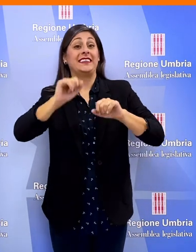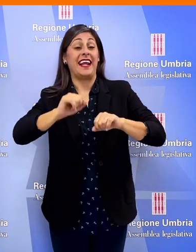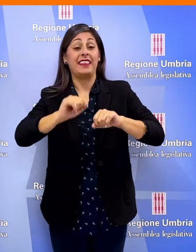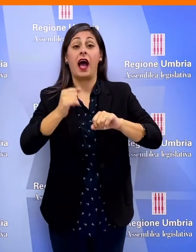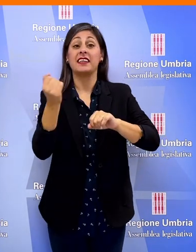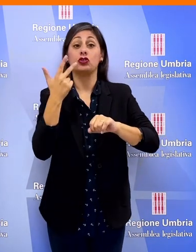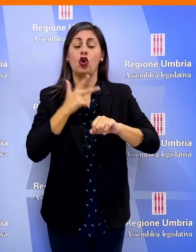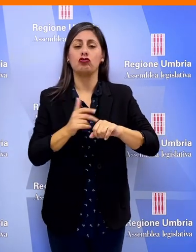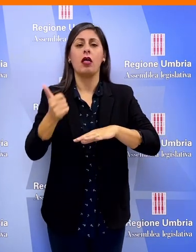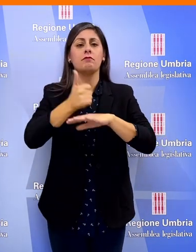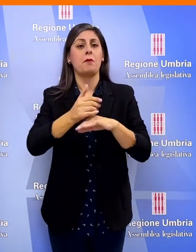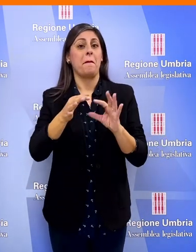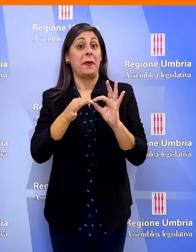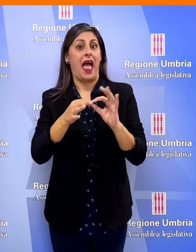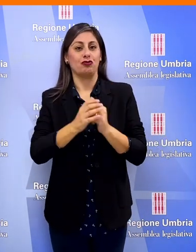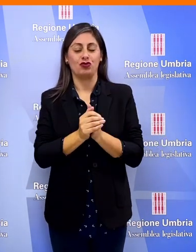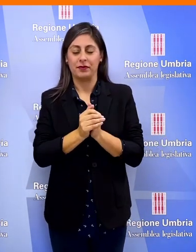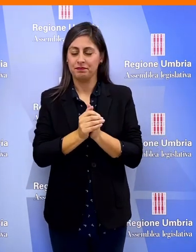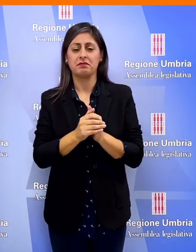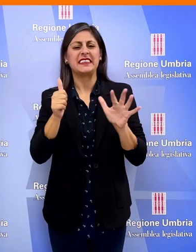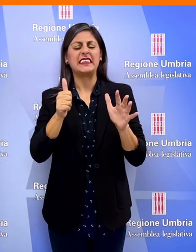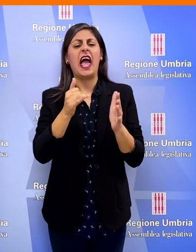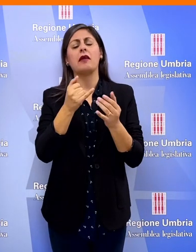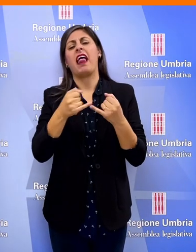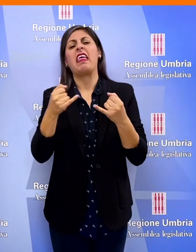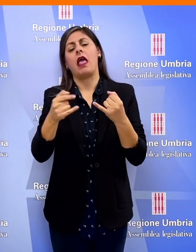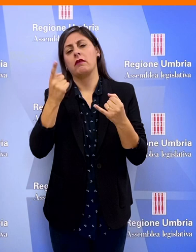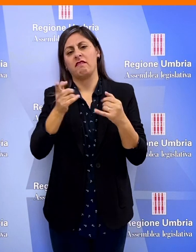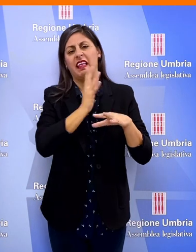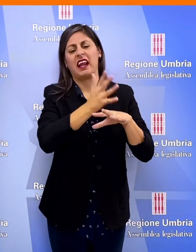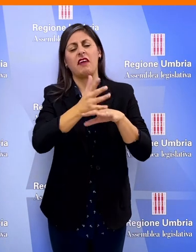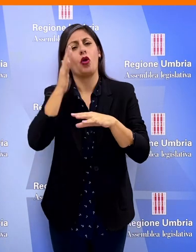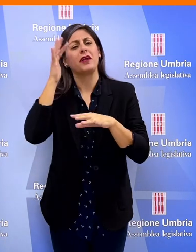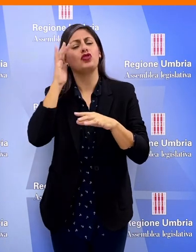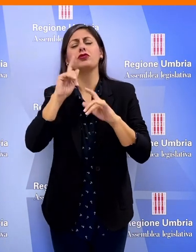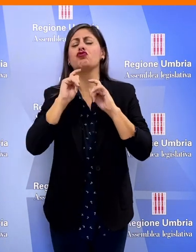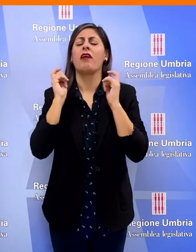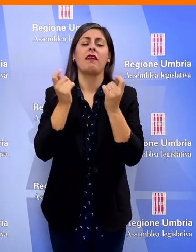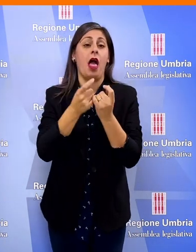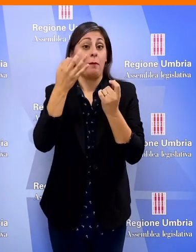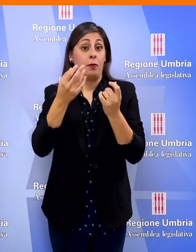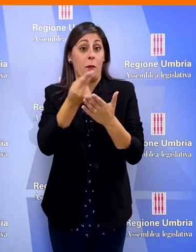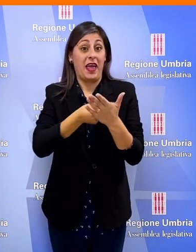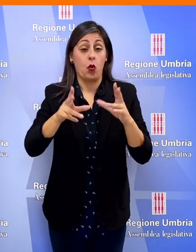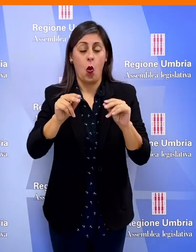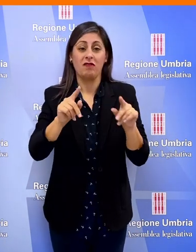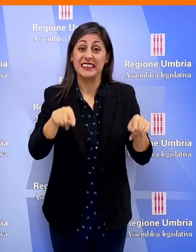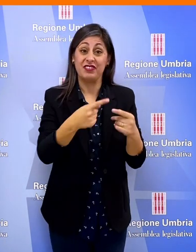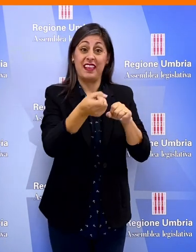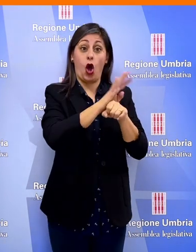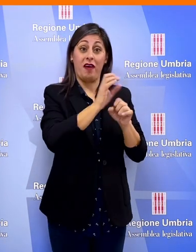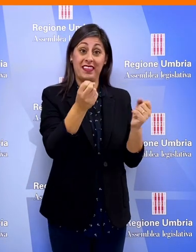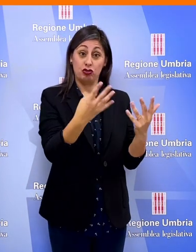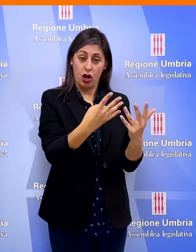Sociali presieduta da Eleonora Pace Sono sei le linee di intervento individuate come principi fondamentali del nuovo piano sanitario regionale la